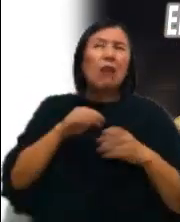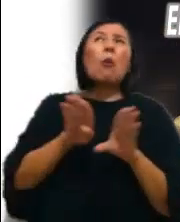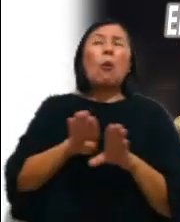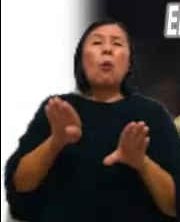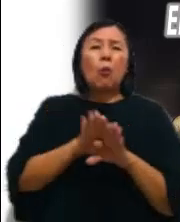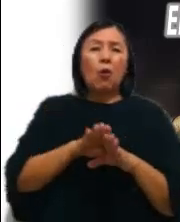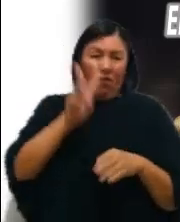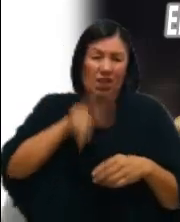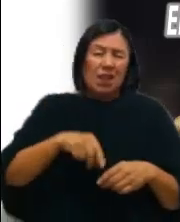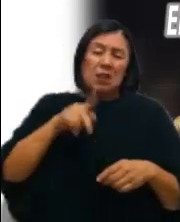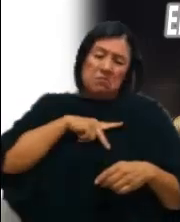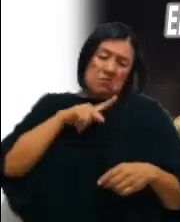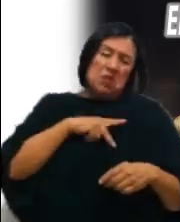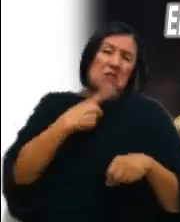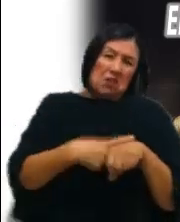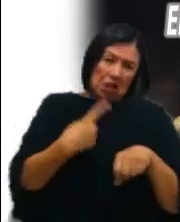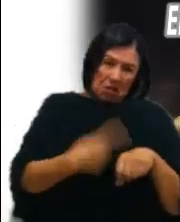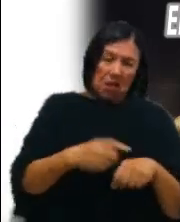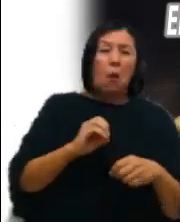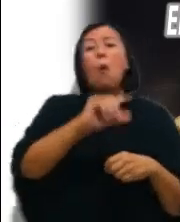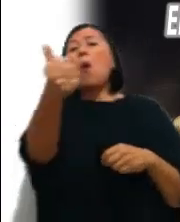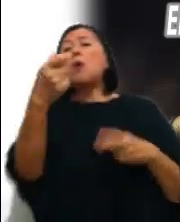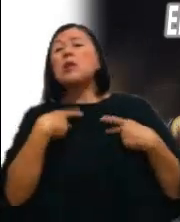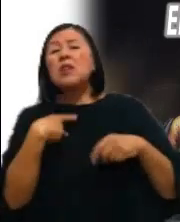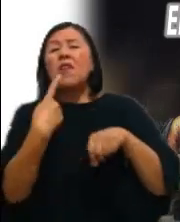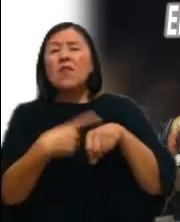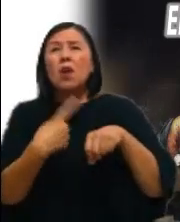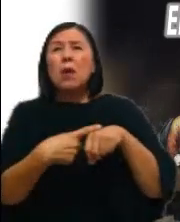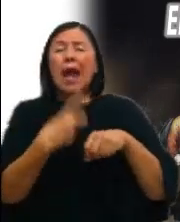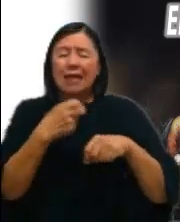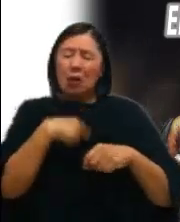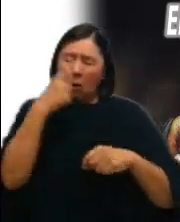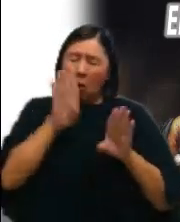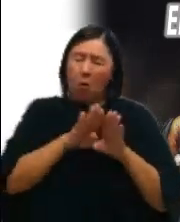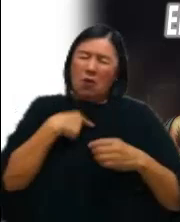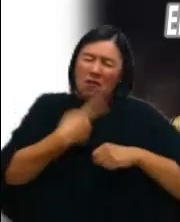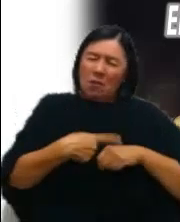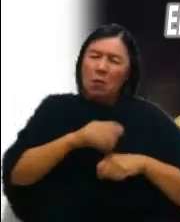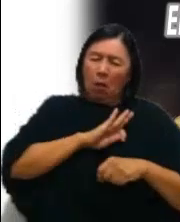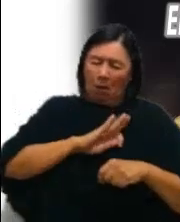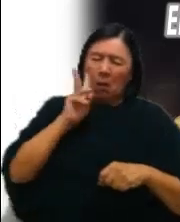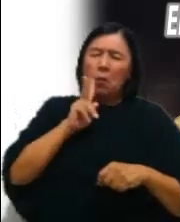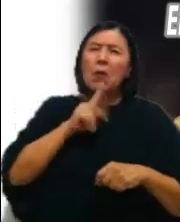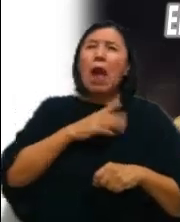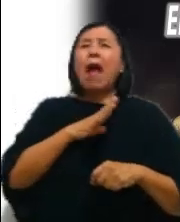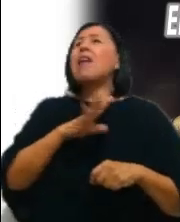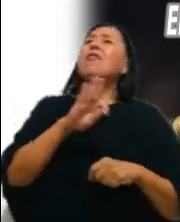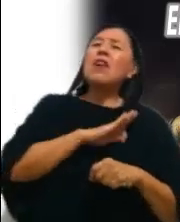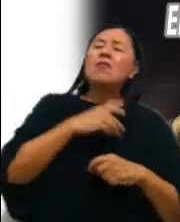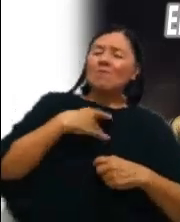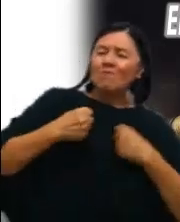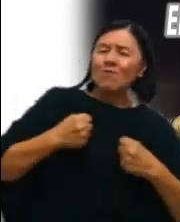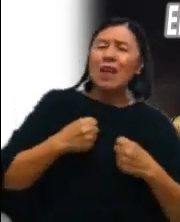propias y ajenas que prueban nuestra fe y nuestra fortaleza Que minan nuestras seguridades y que nos hacen